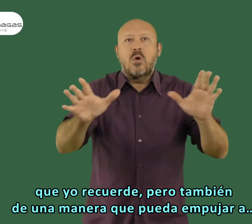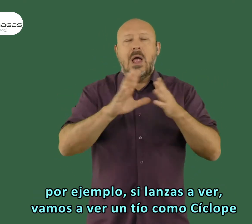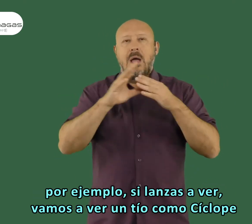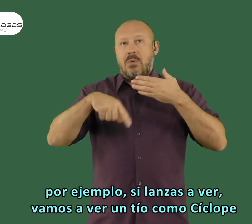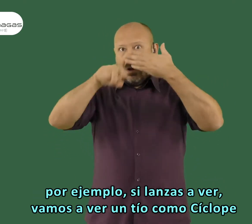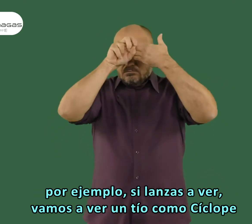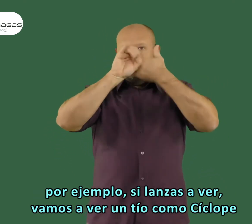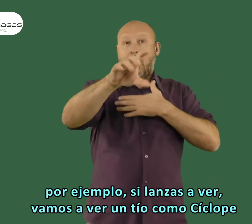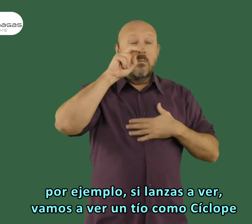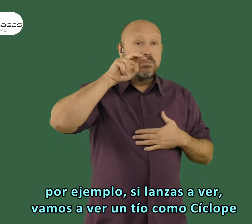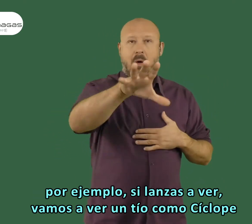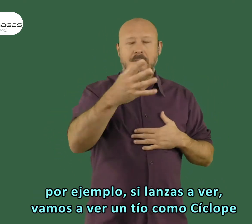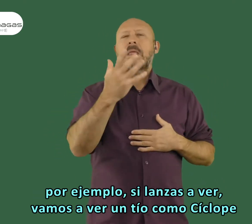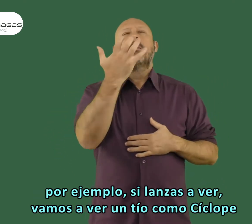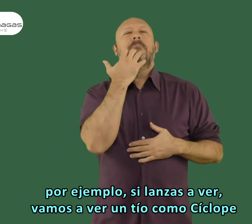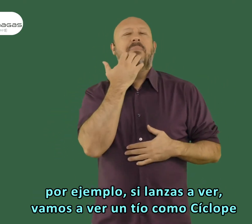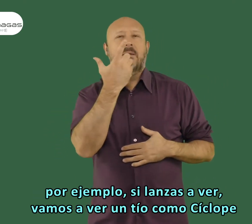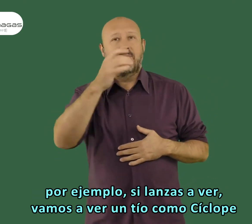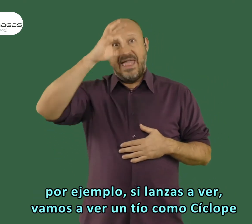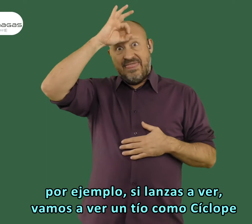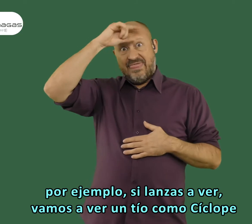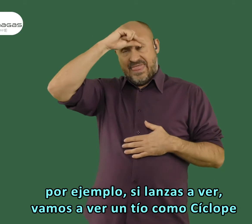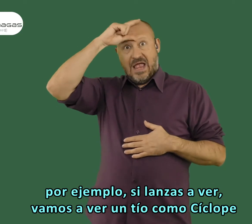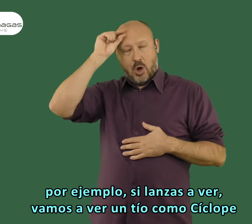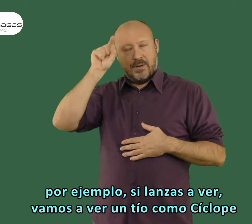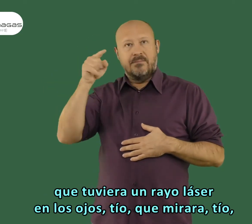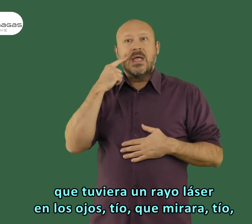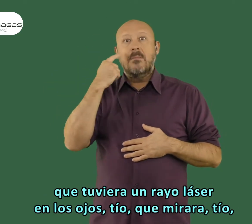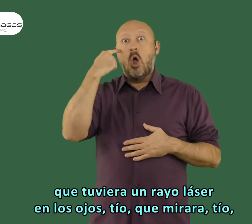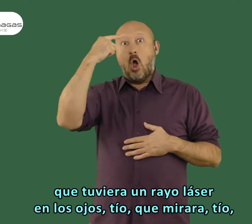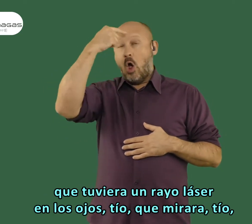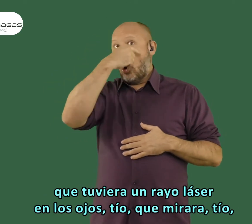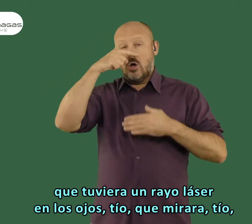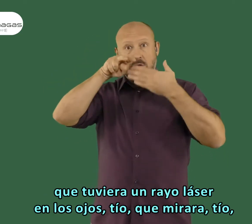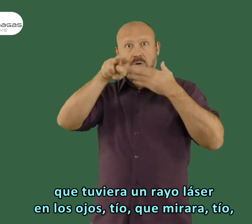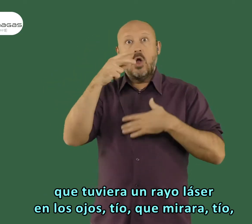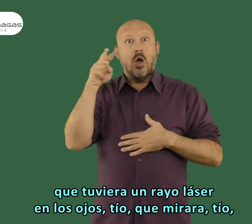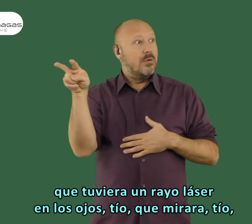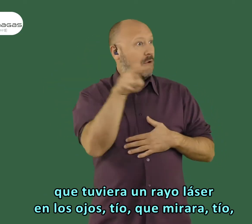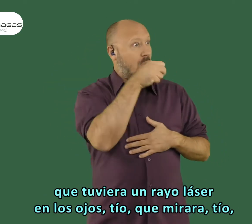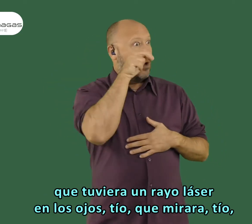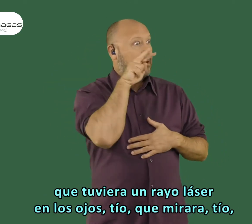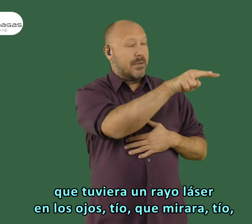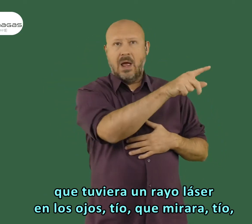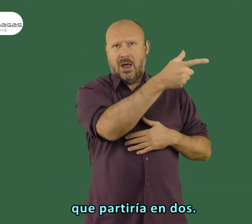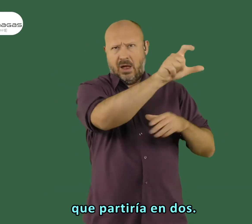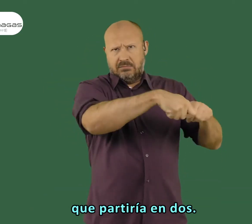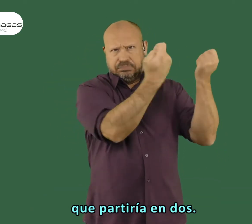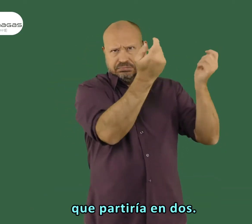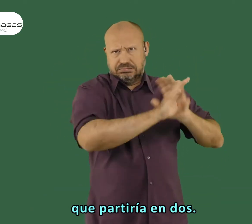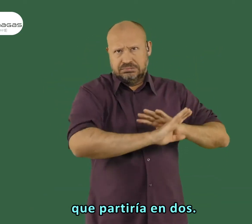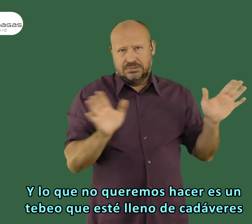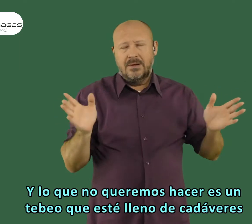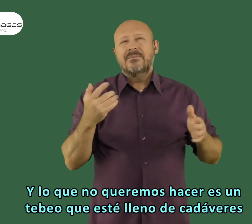pueda empujar a... Porque, por ejemplo, si lanzas... A ver, vamos a ver, un tío como Cíclope que tuviera un rayo láser en los ojos, tío que mirara tío que